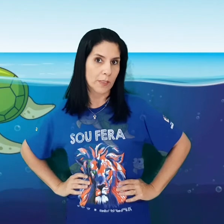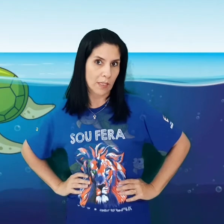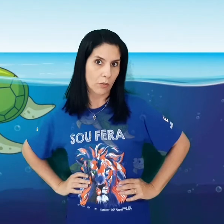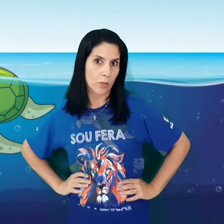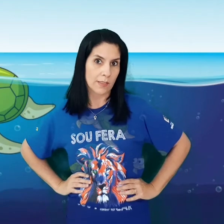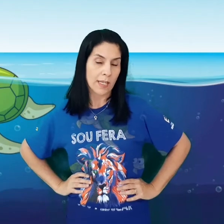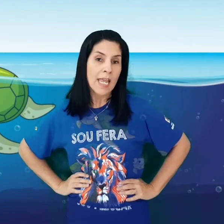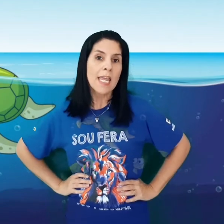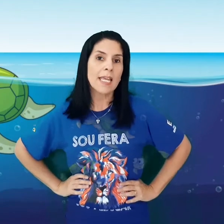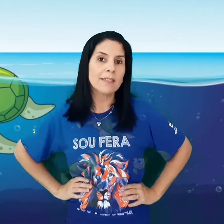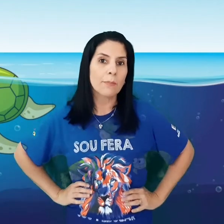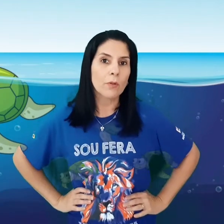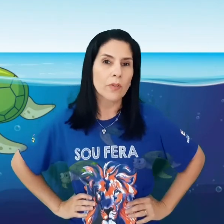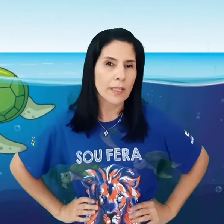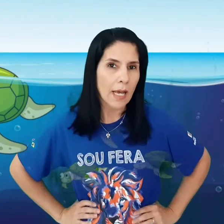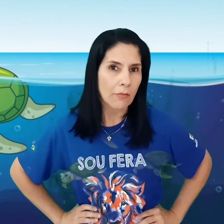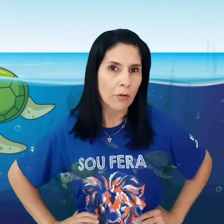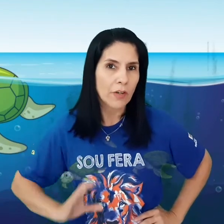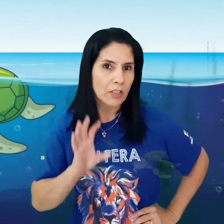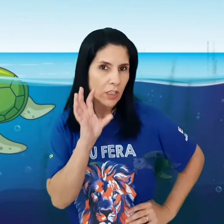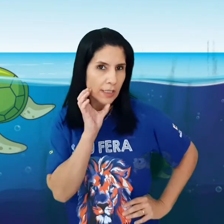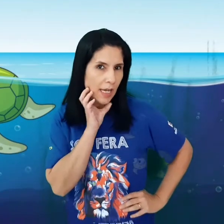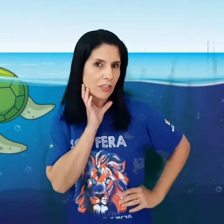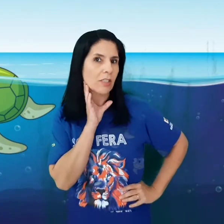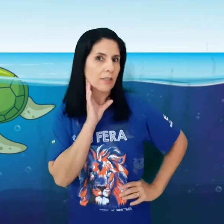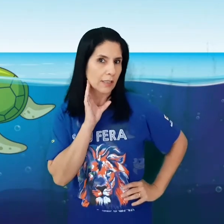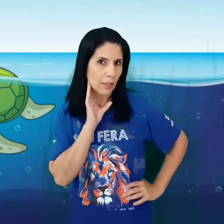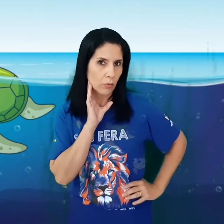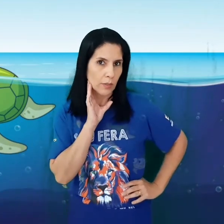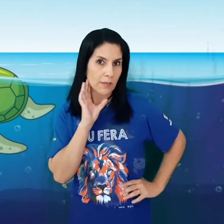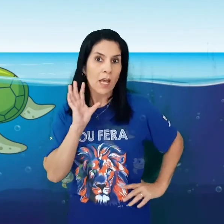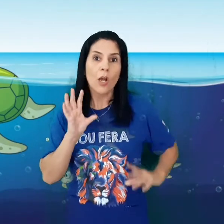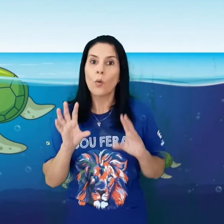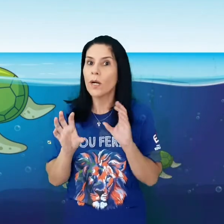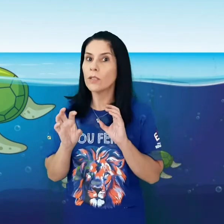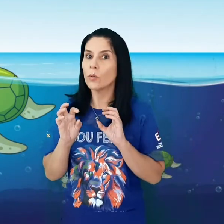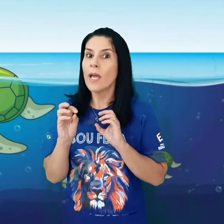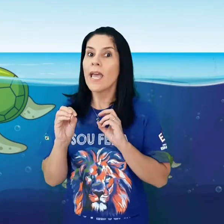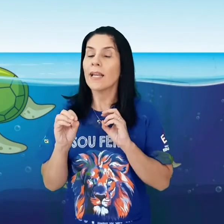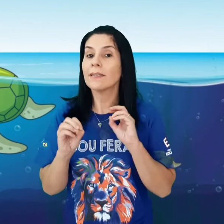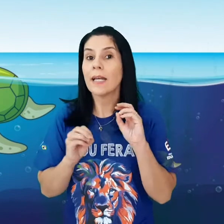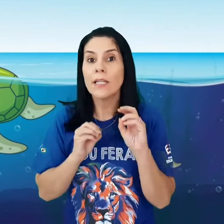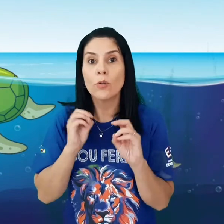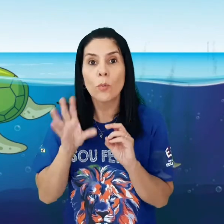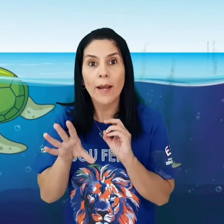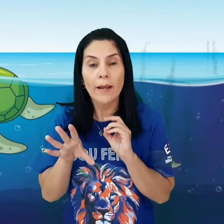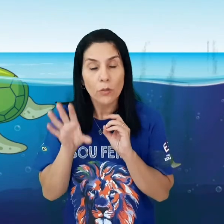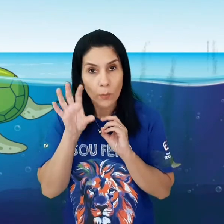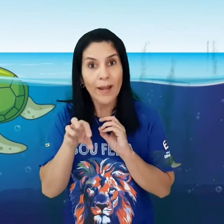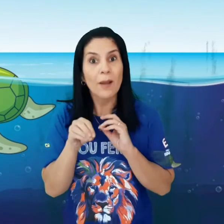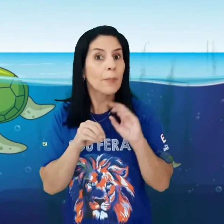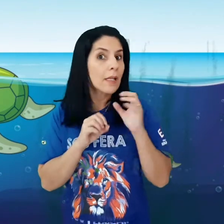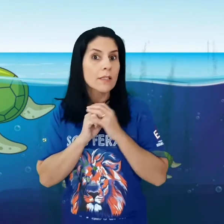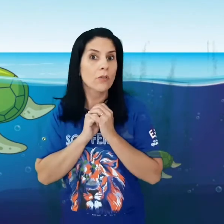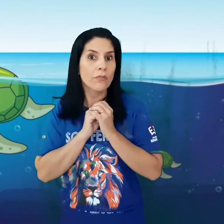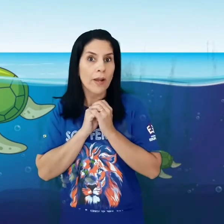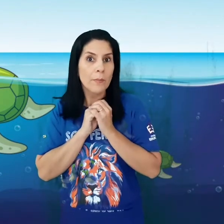piscadores. Eles aproveitavam a fragilidade das tartarugas quando elas saíram do mar para desovar.